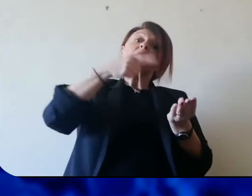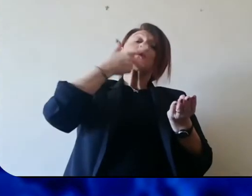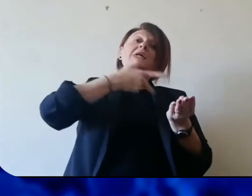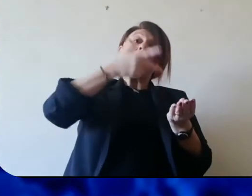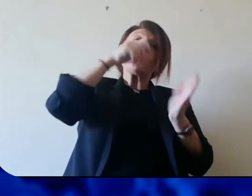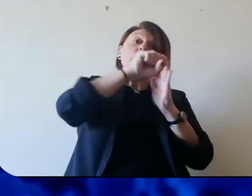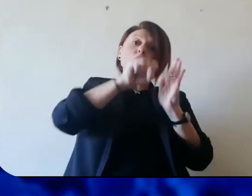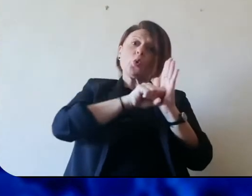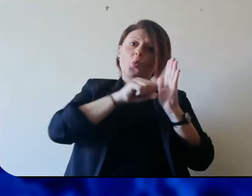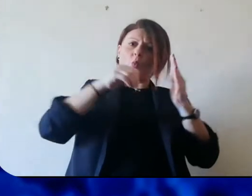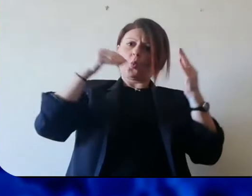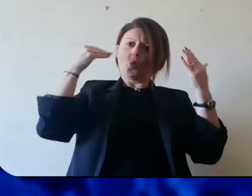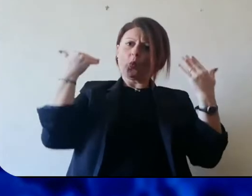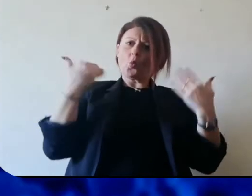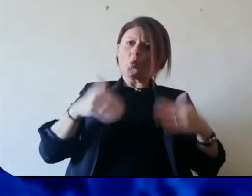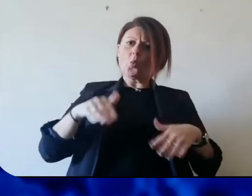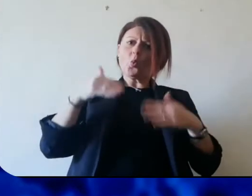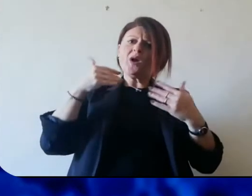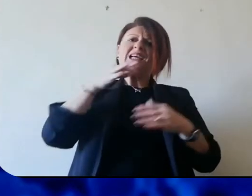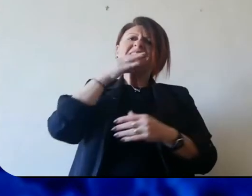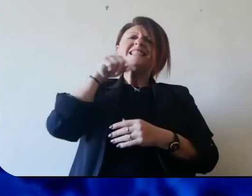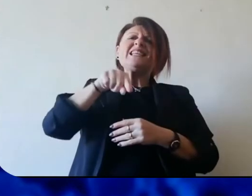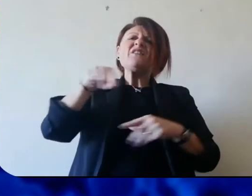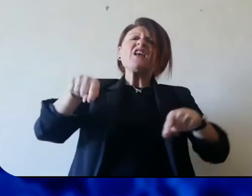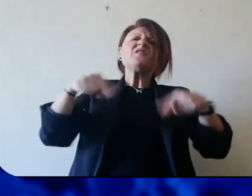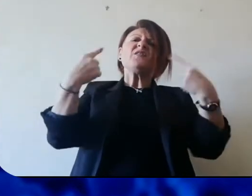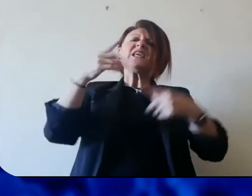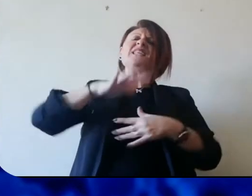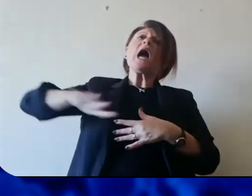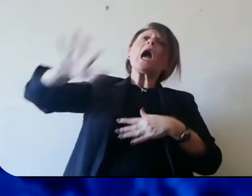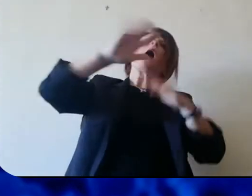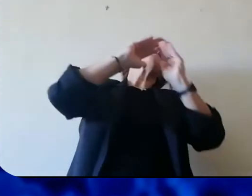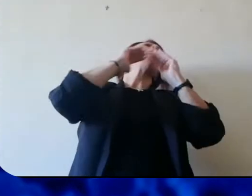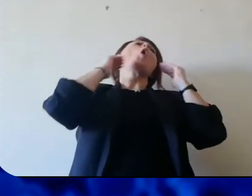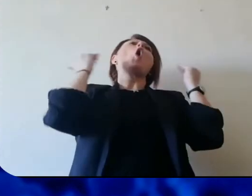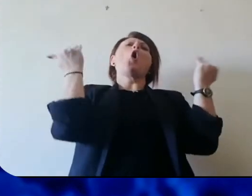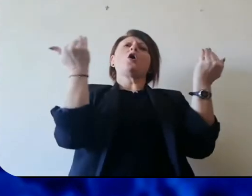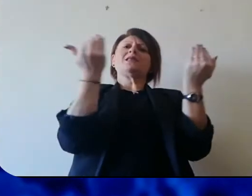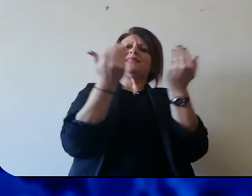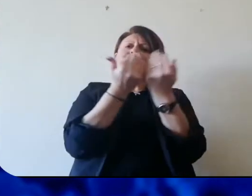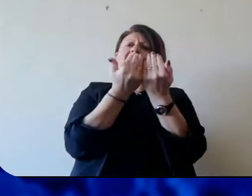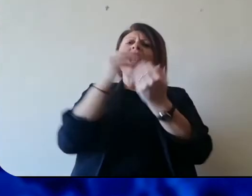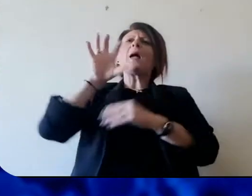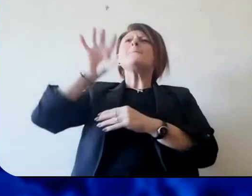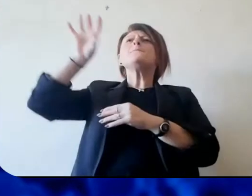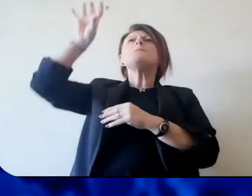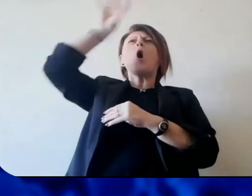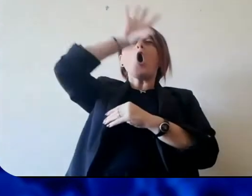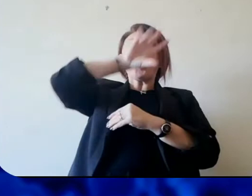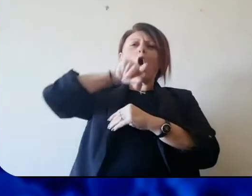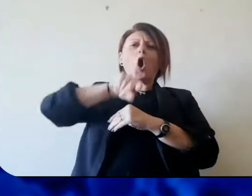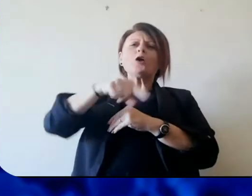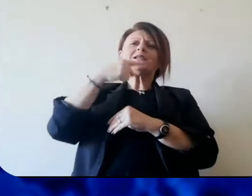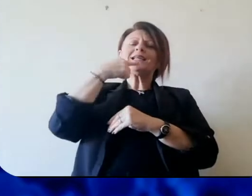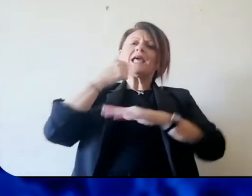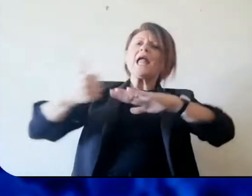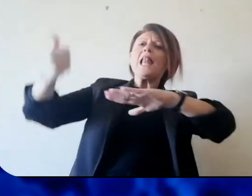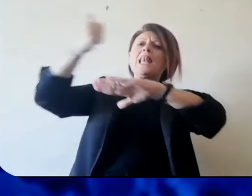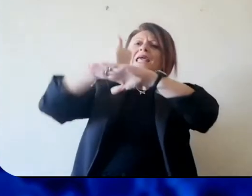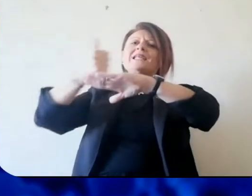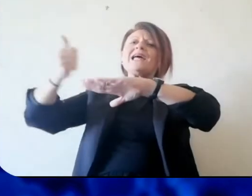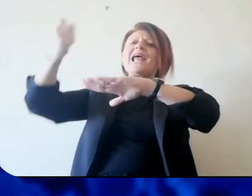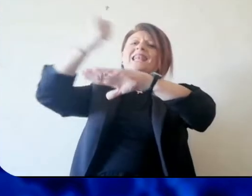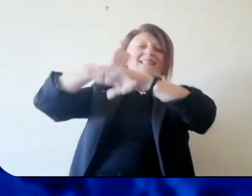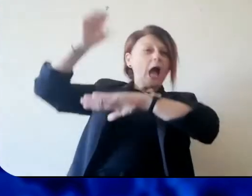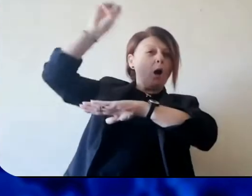in Europa sta pensando di fare. Qui siamo di fronte a una sfida mondiale, tutti quanti i leader mondiali, ma anche i leader